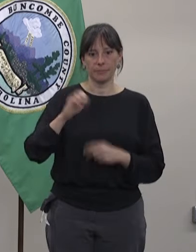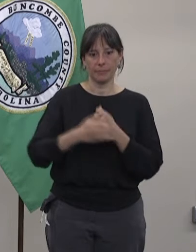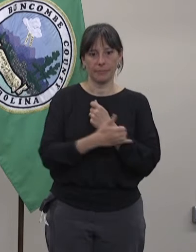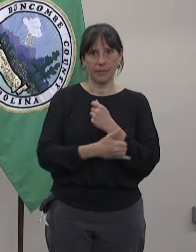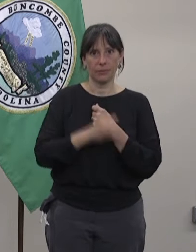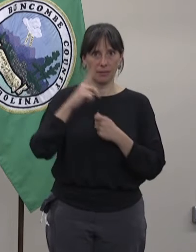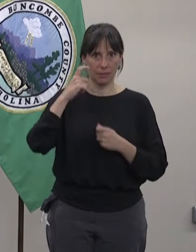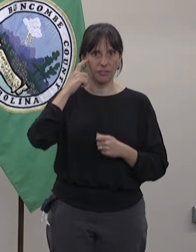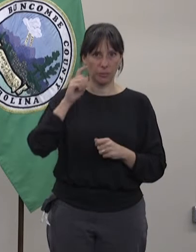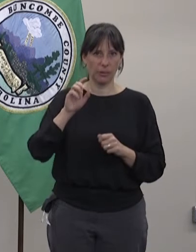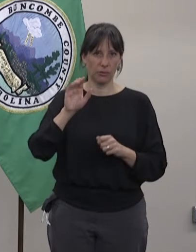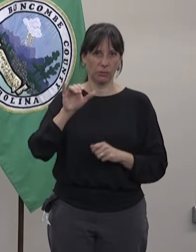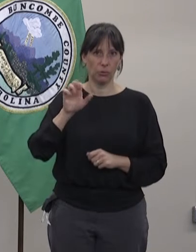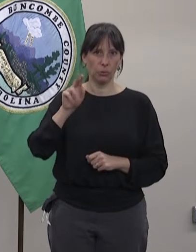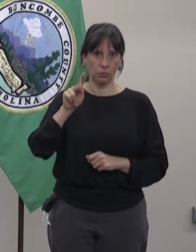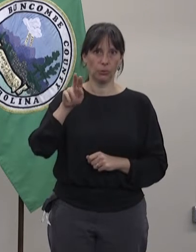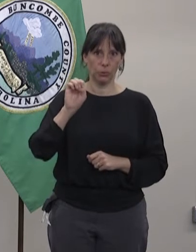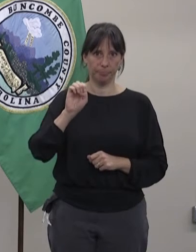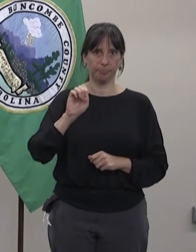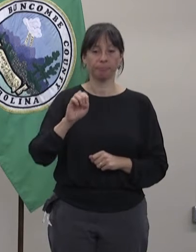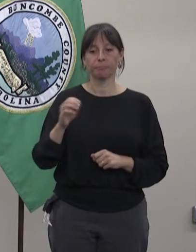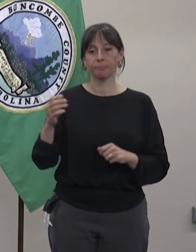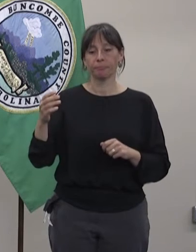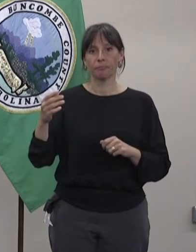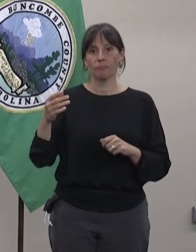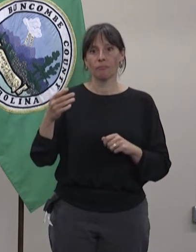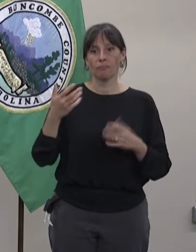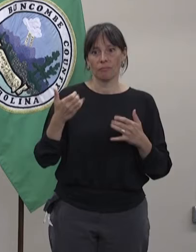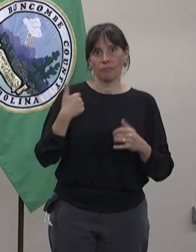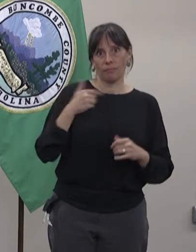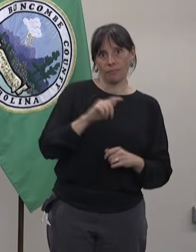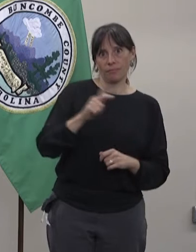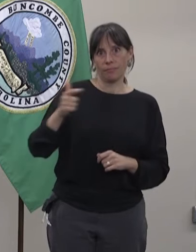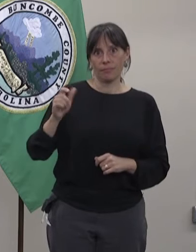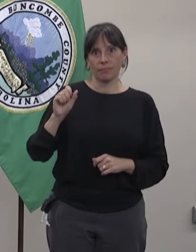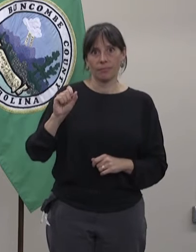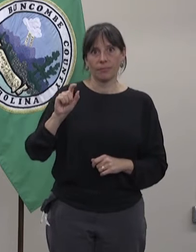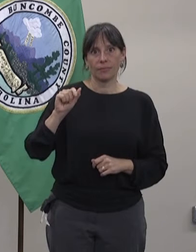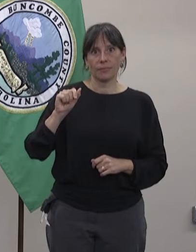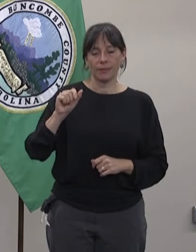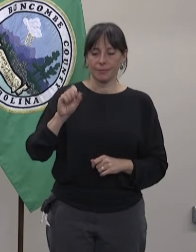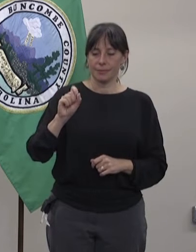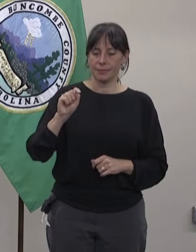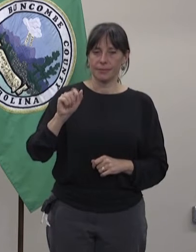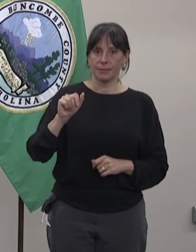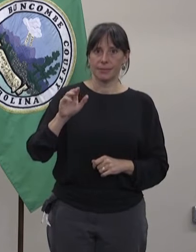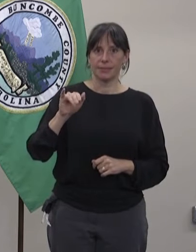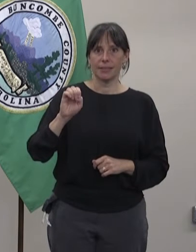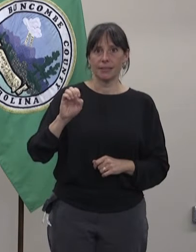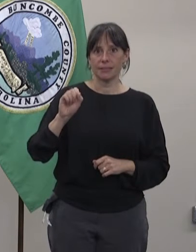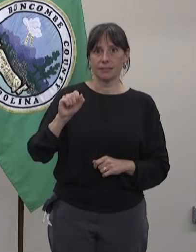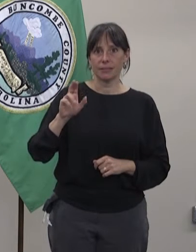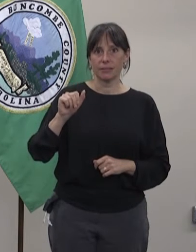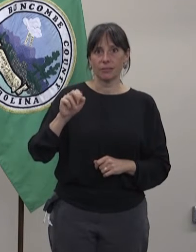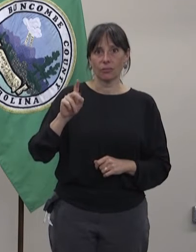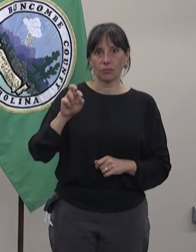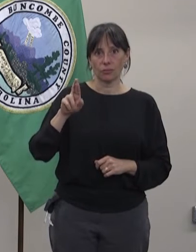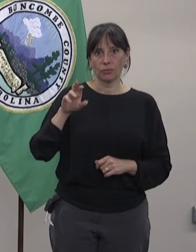encontradas en el canal de YouTube de El Condado de Ponkom. Hoy vamos a comenzar con las actualizaciones de